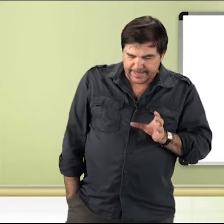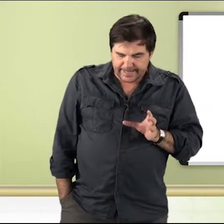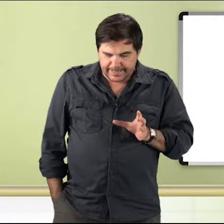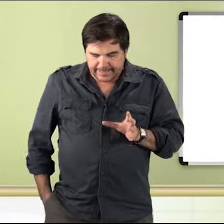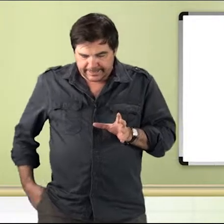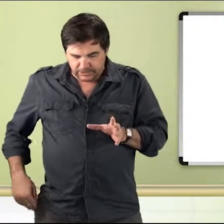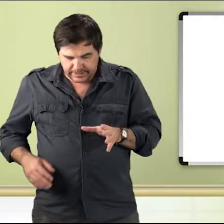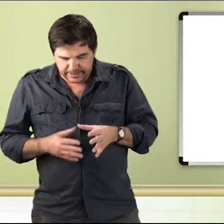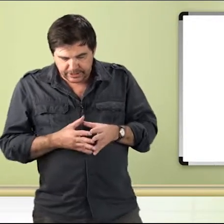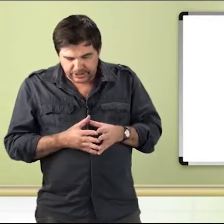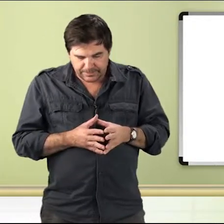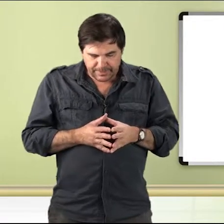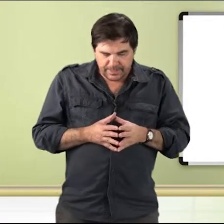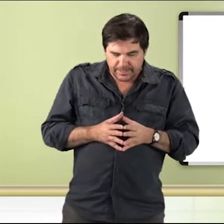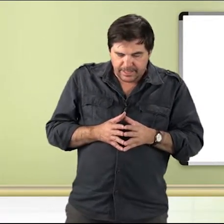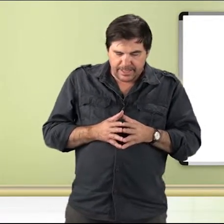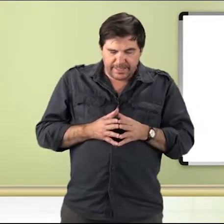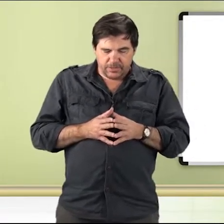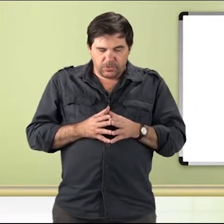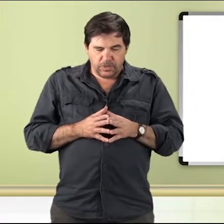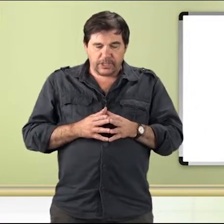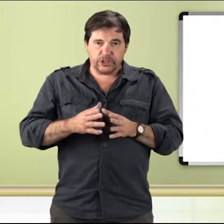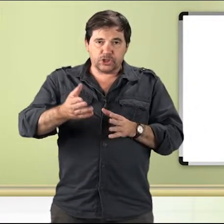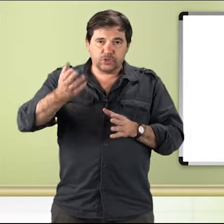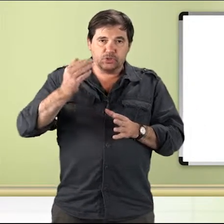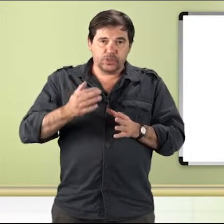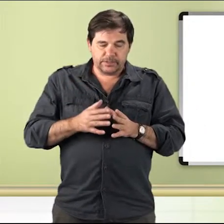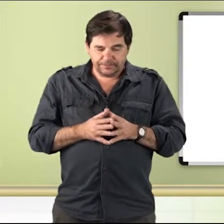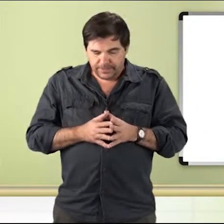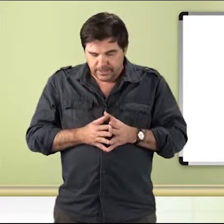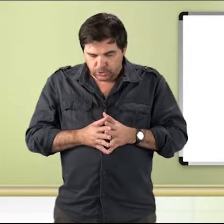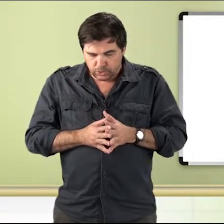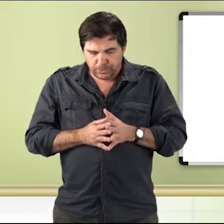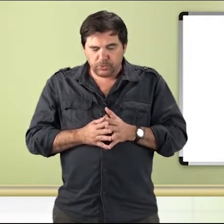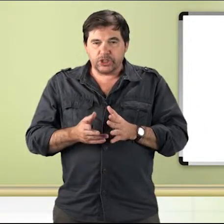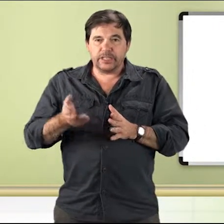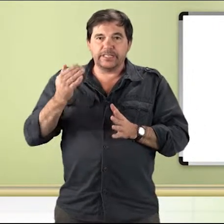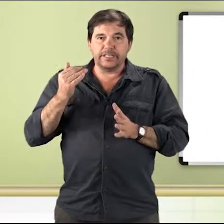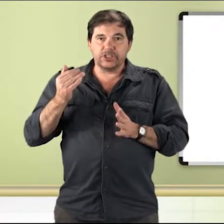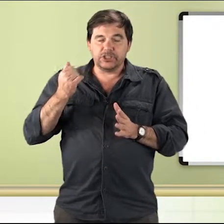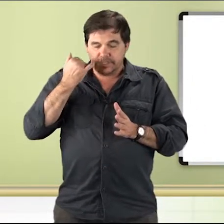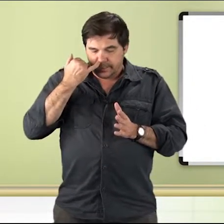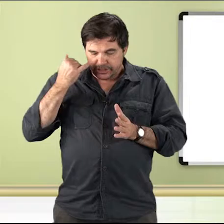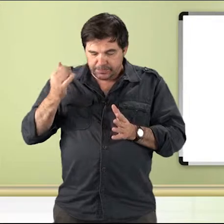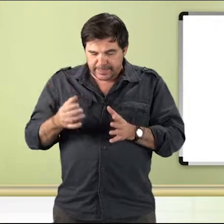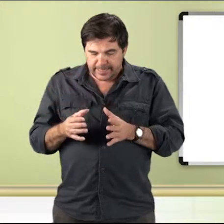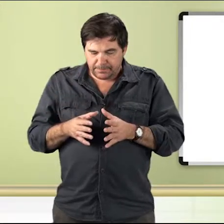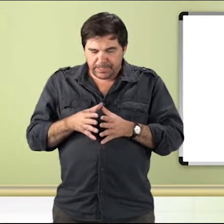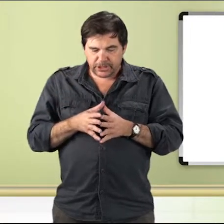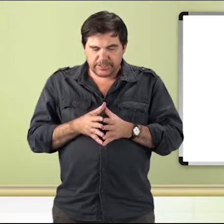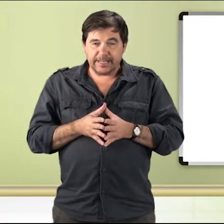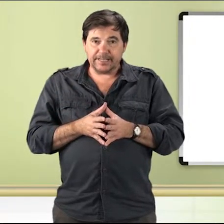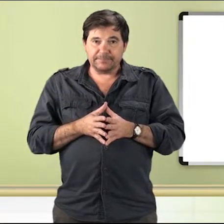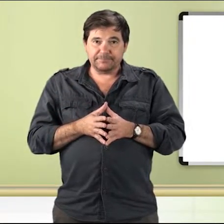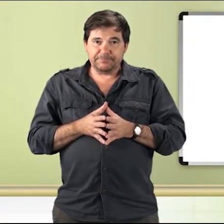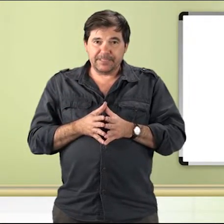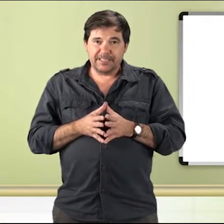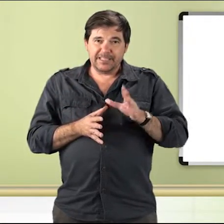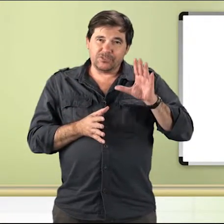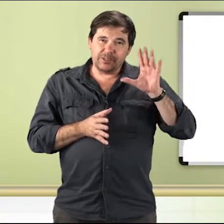Então, é seguinte, a gente estudou sobre os líderes de bancada partidária. Então, dê